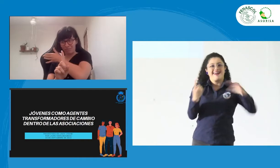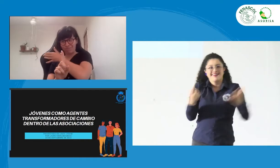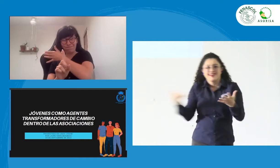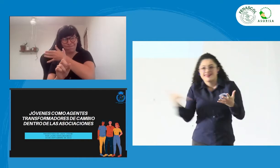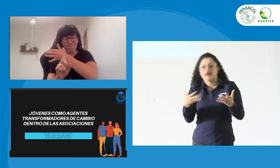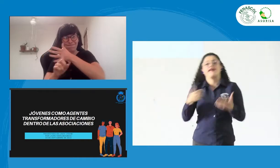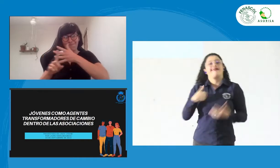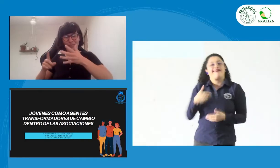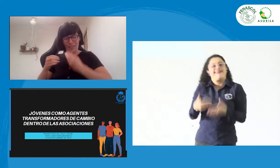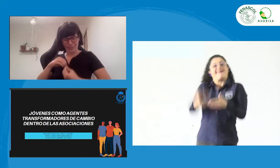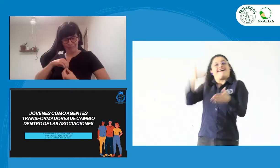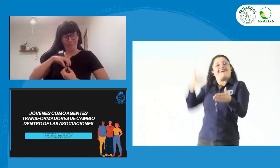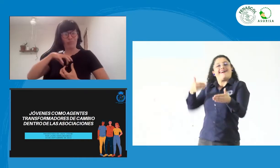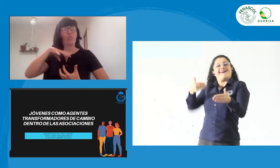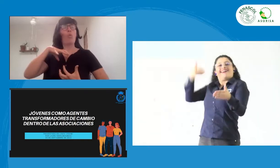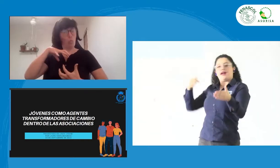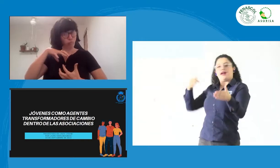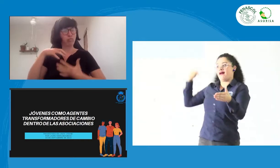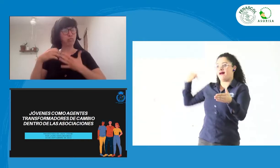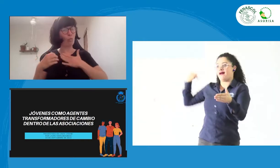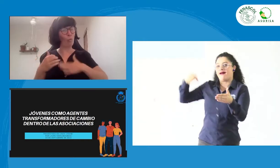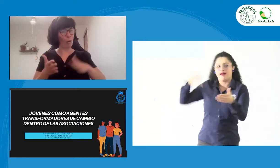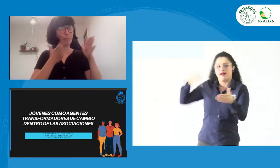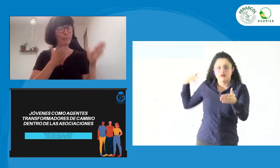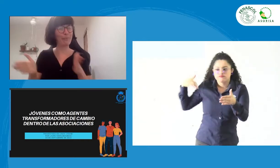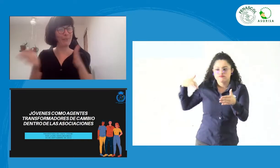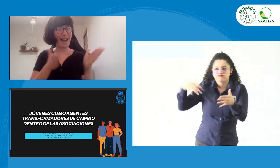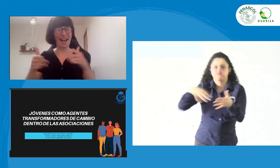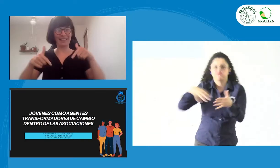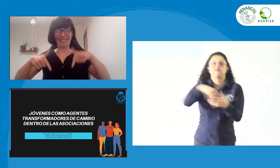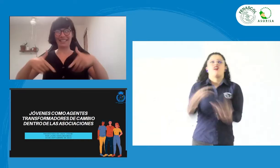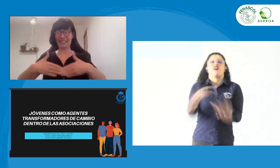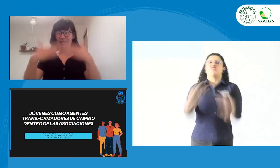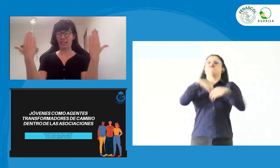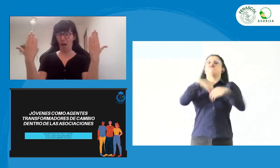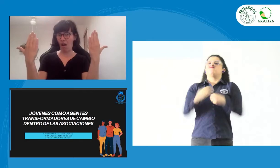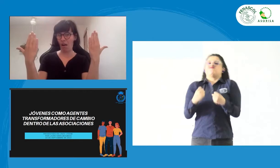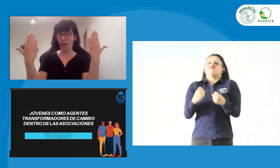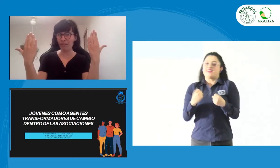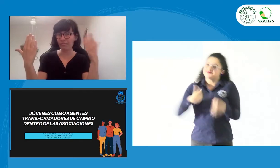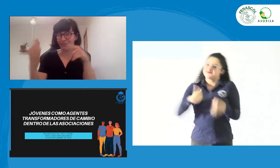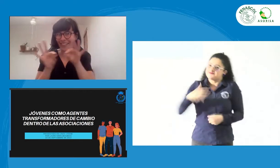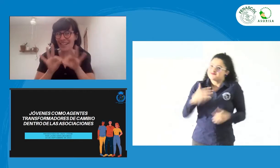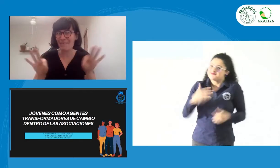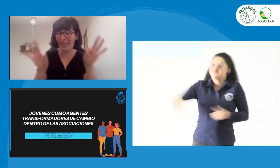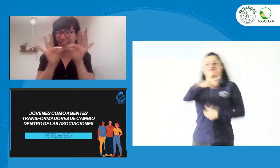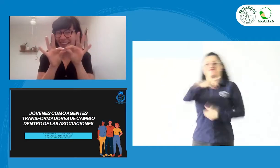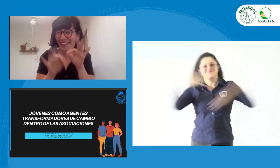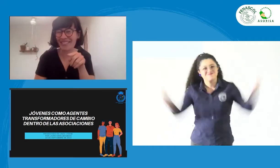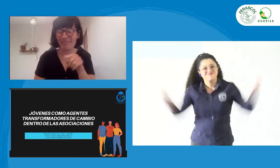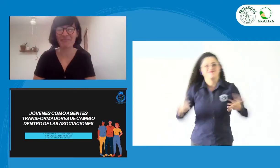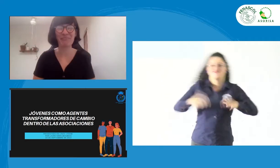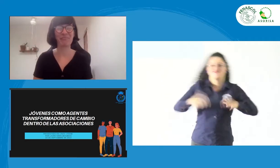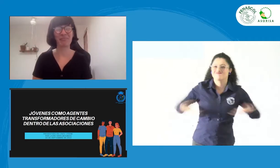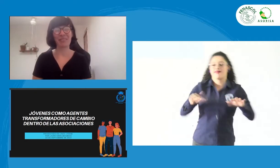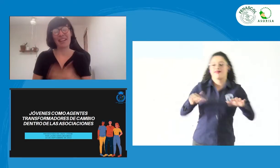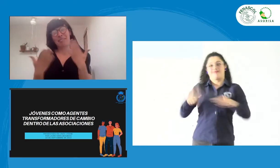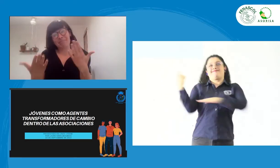entonces, ahora vamos a ver cómo está el pasado y el presente